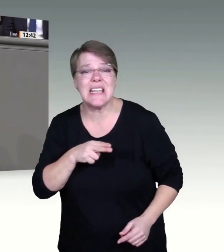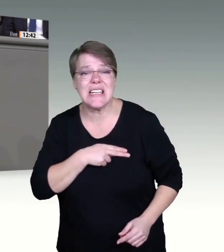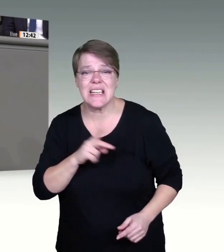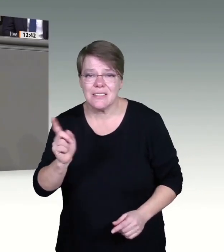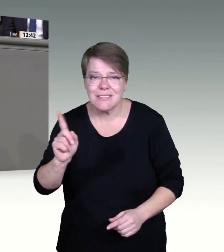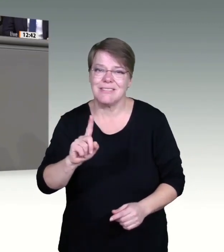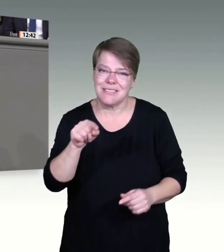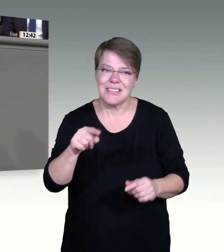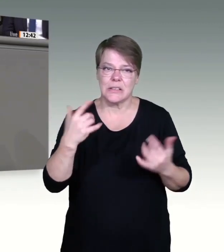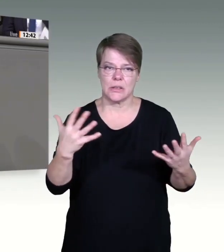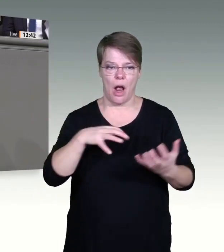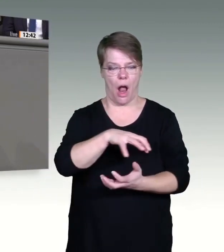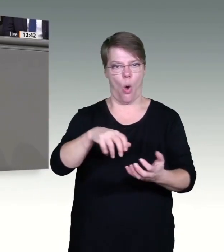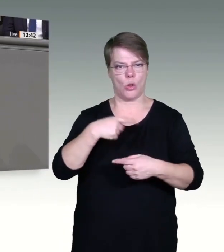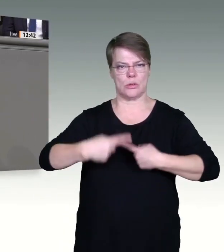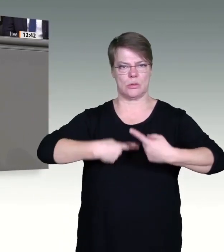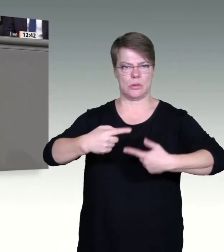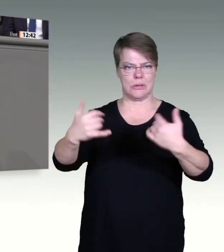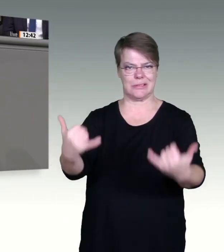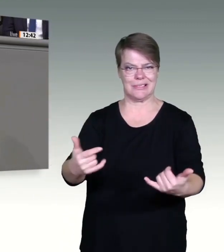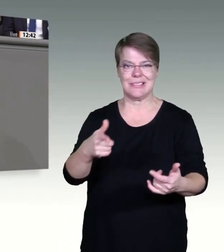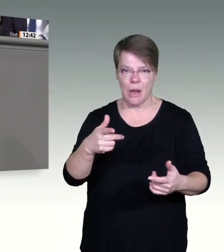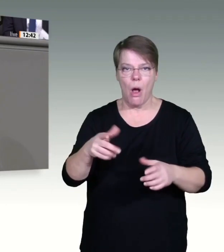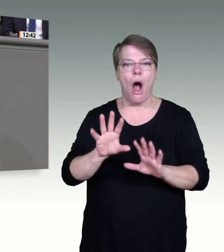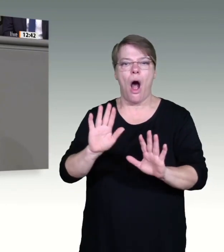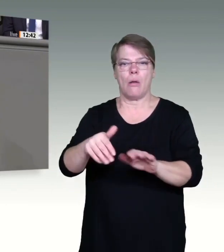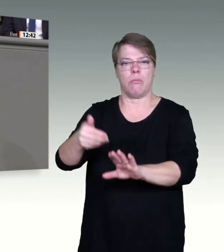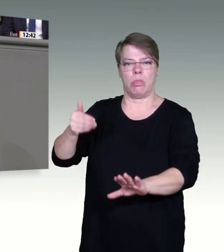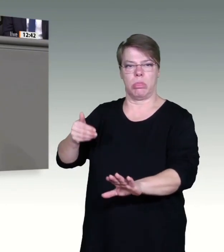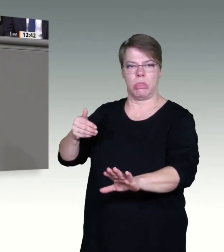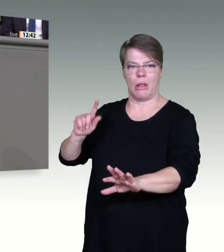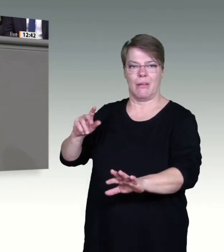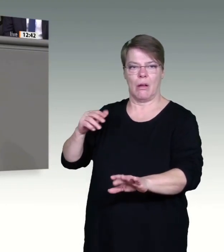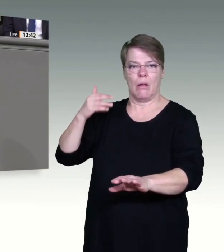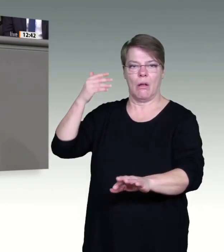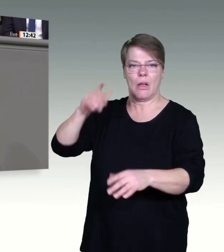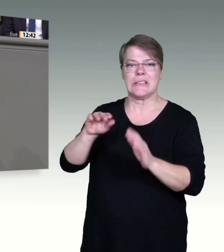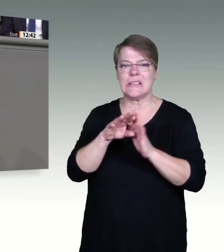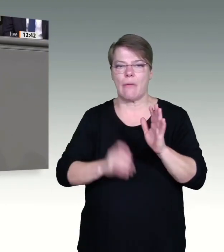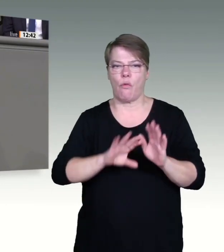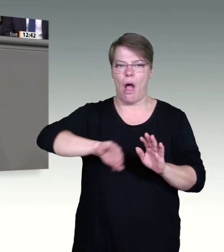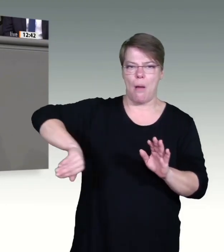Termine zur Impfung erst im Februar vergeben können. Ordnen Sie doch endlich dieses Chaos!